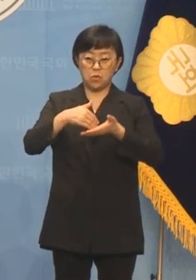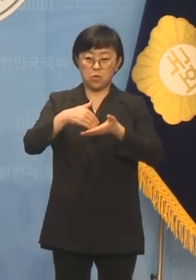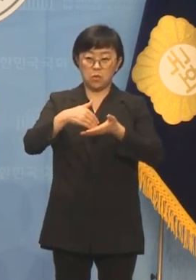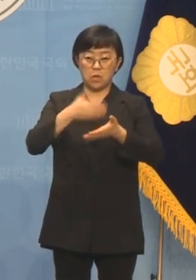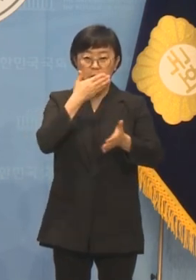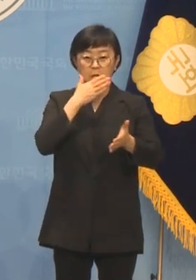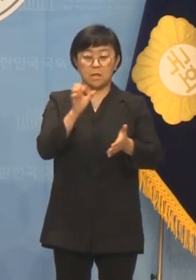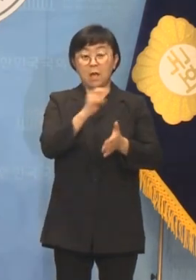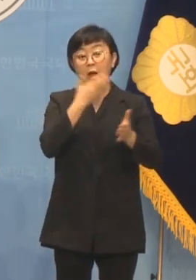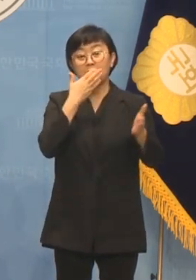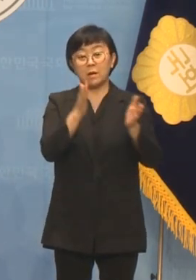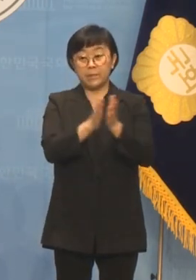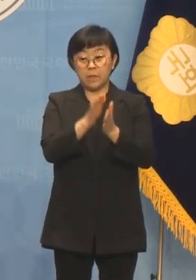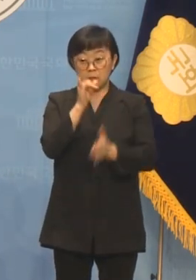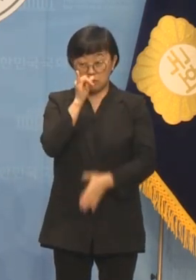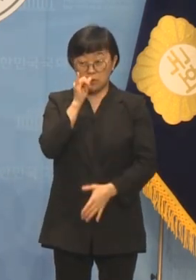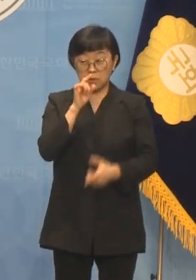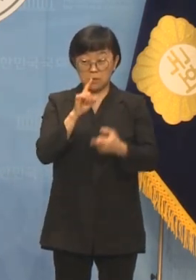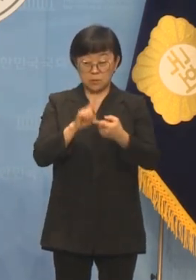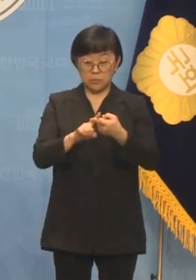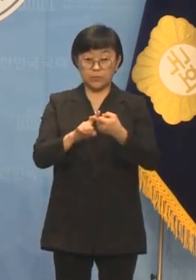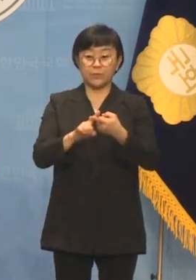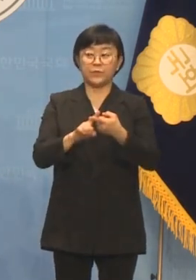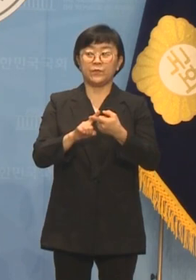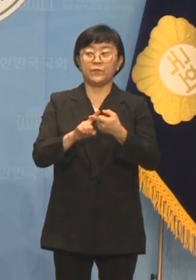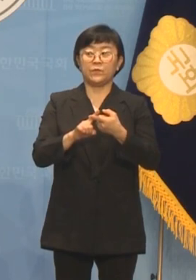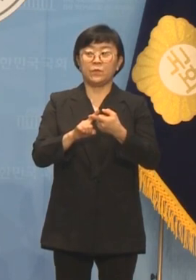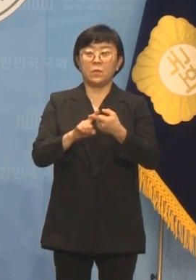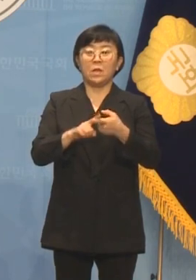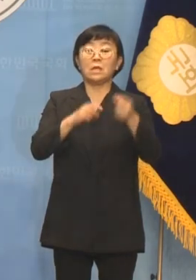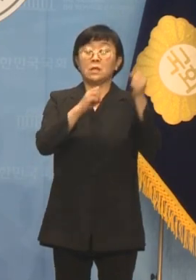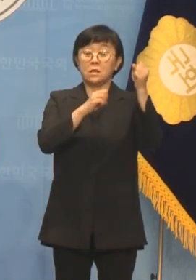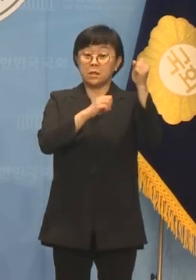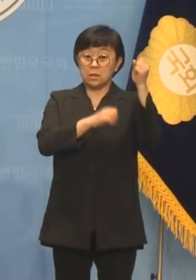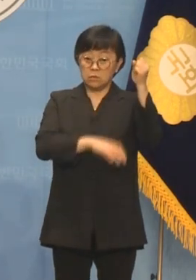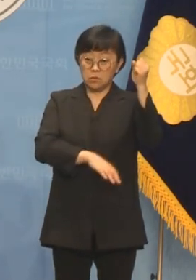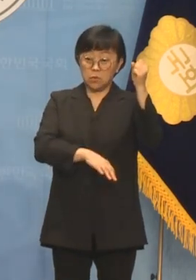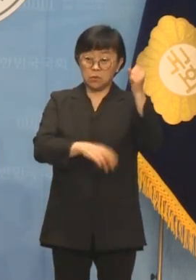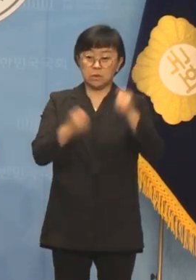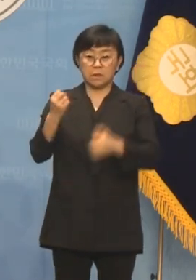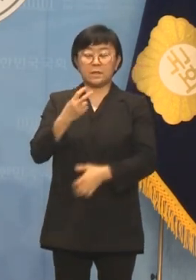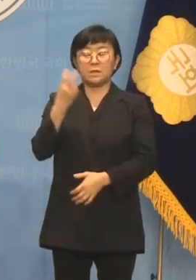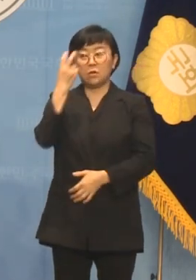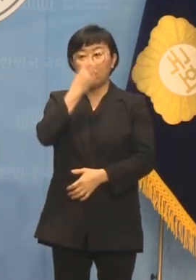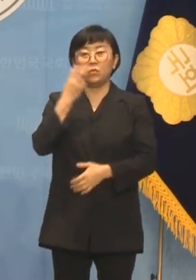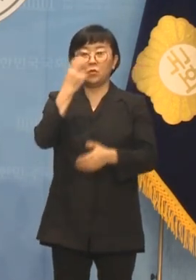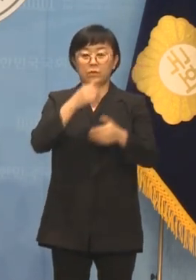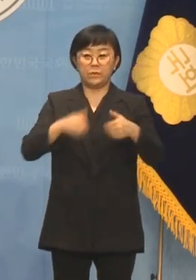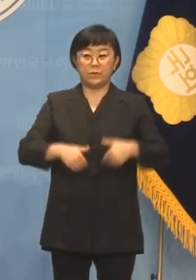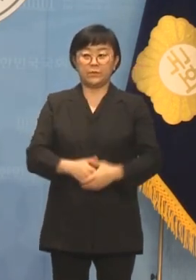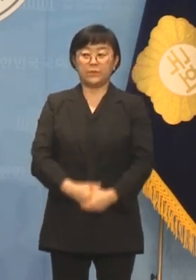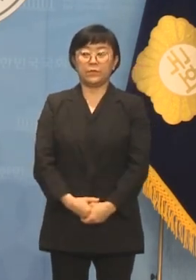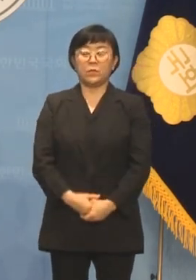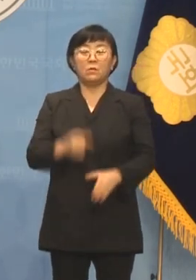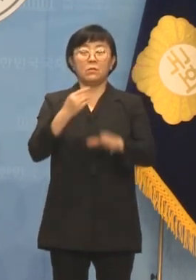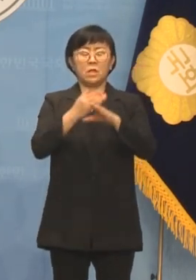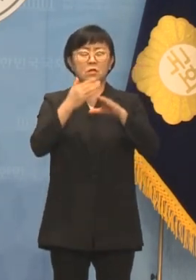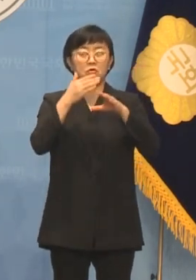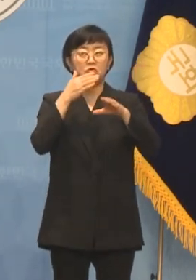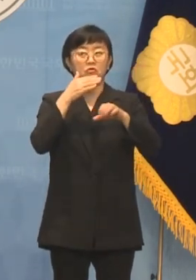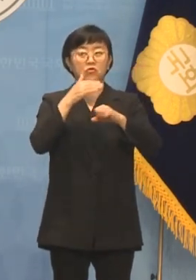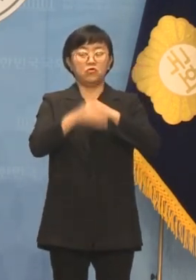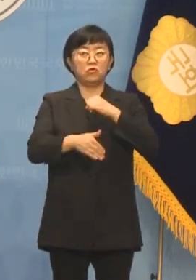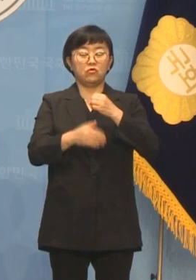양압이 이루어진 것은 근본적으로 재검토되어야 합니다. 민주개혁